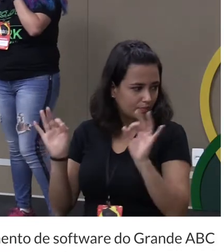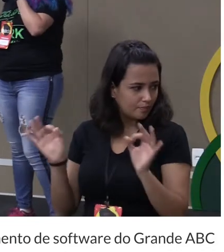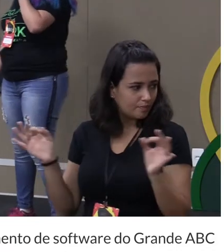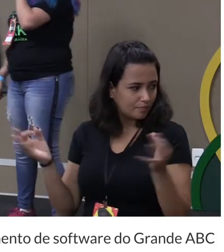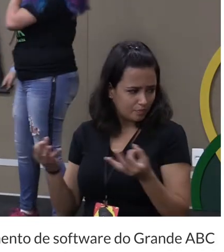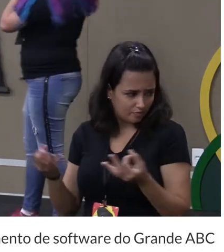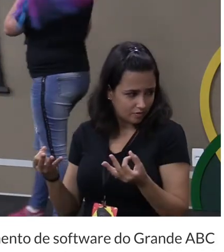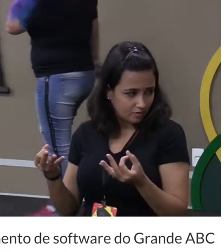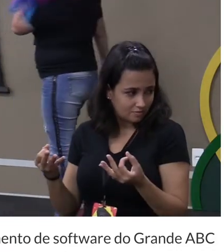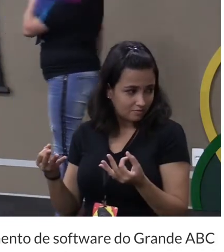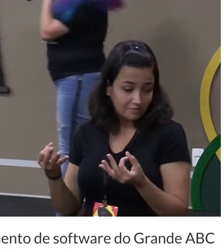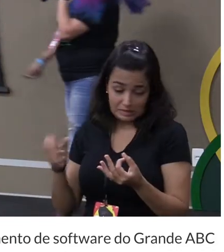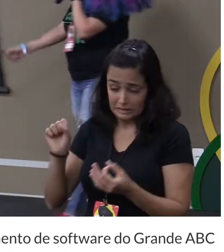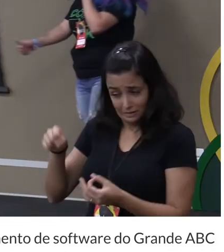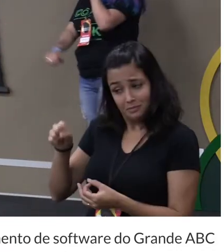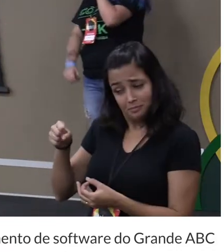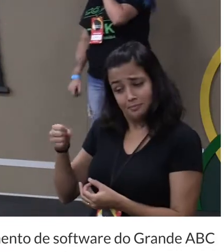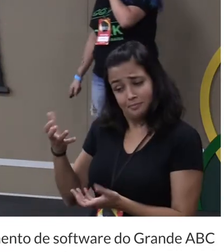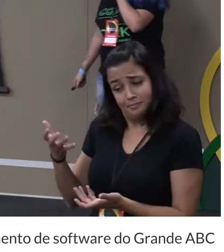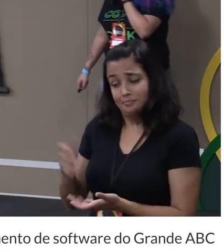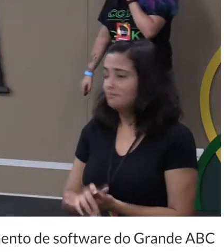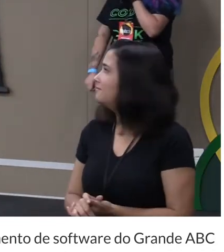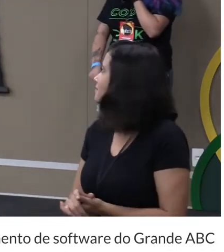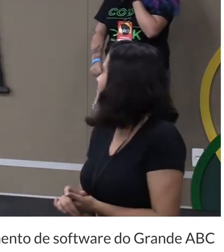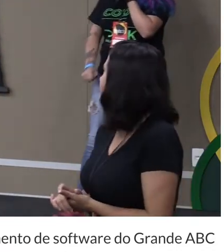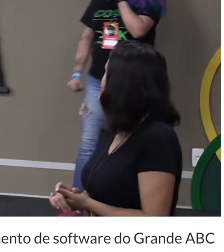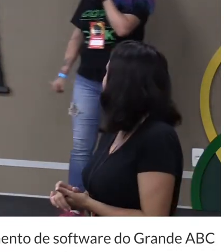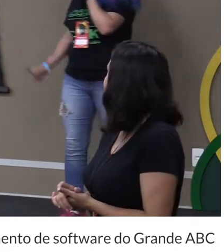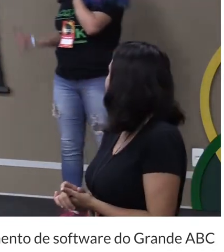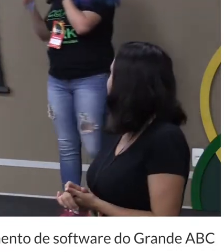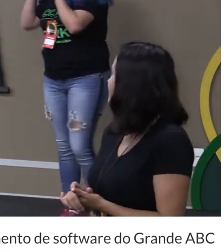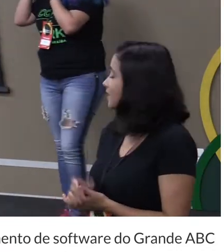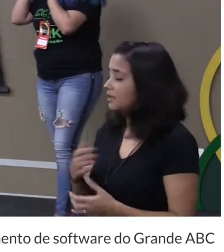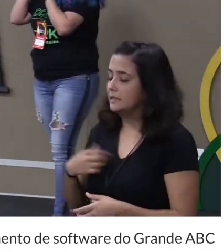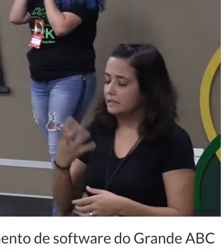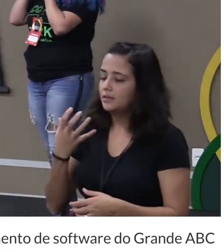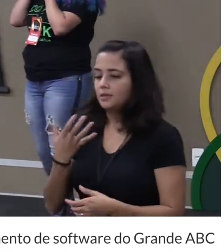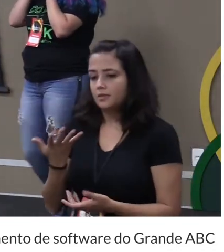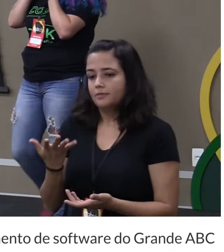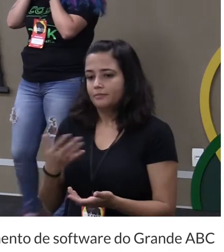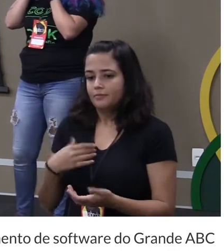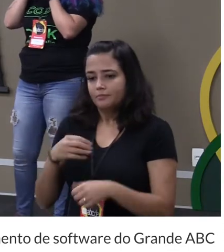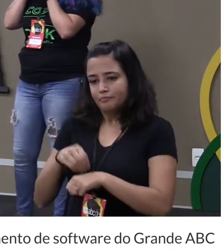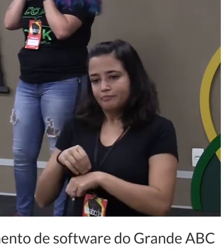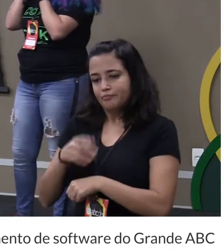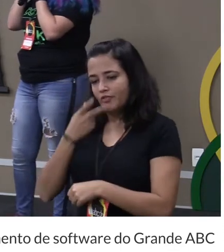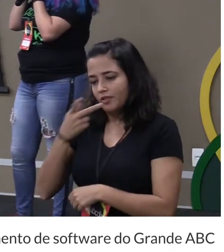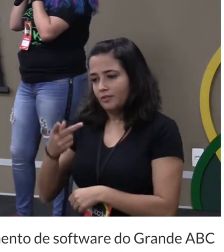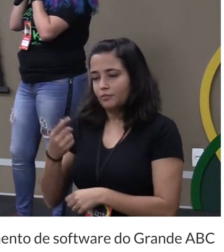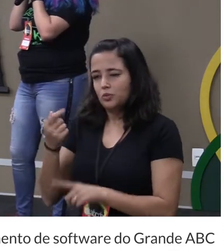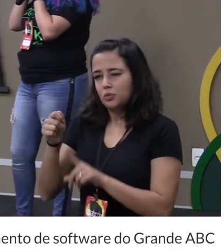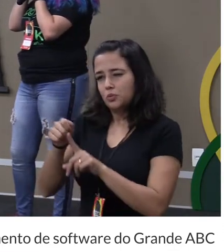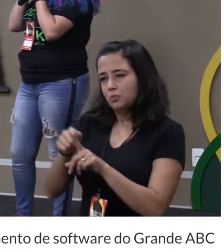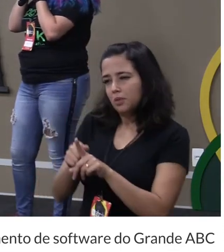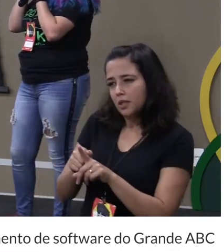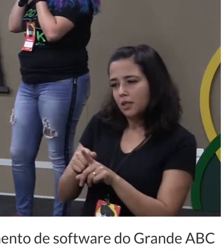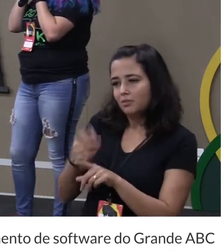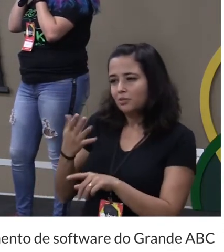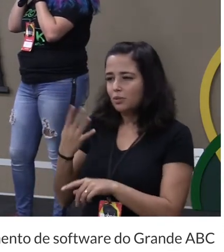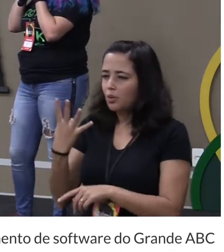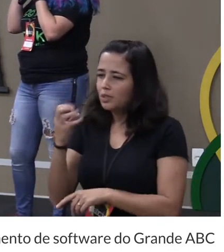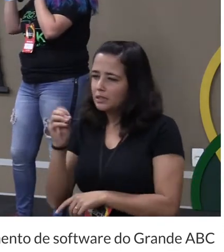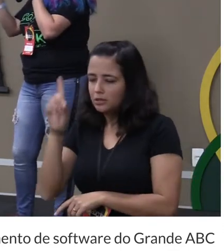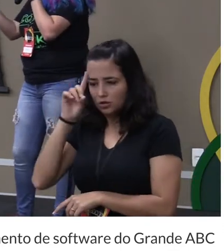sim exatamente gente ó sério eu passei acho que um mês ou foi uns 40